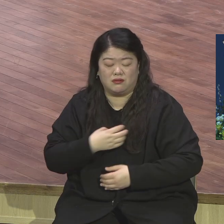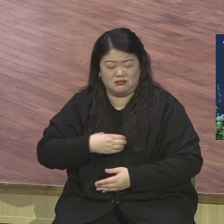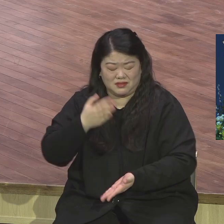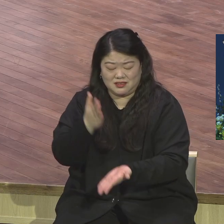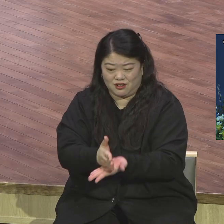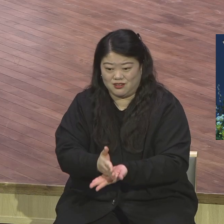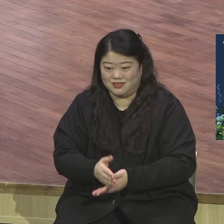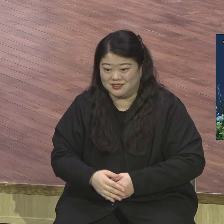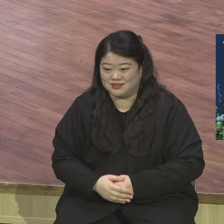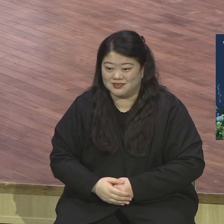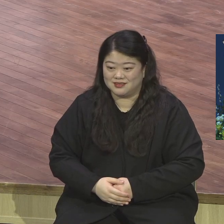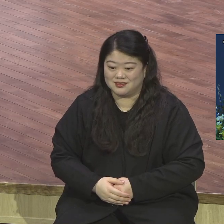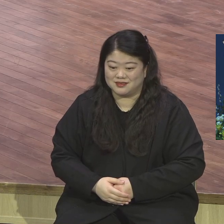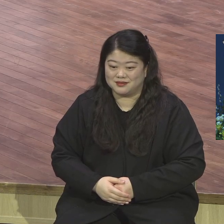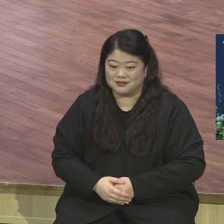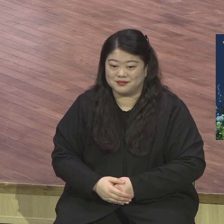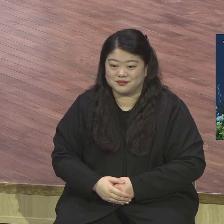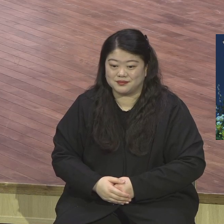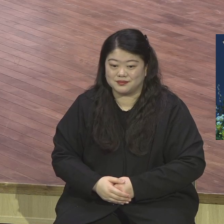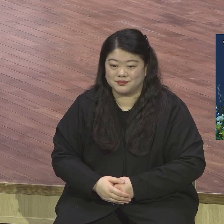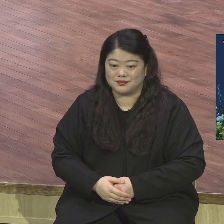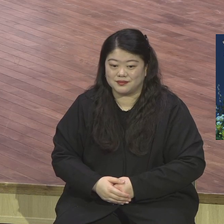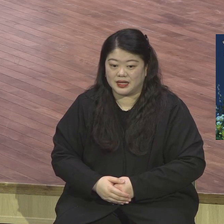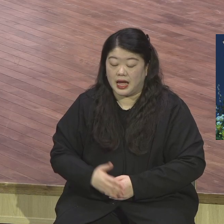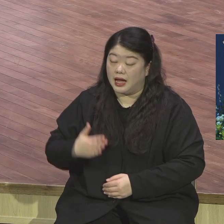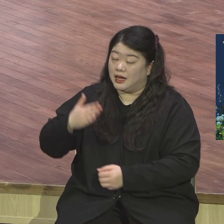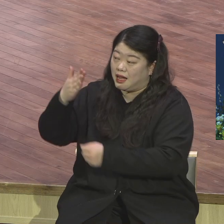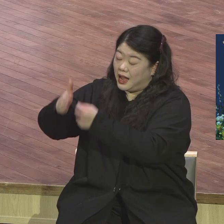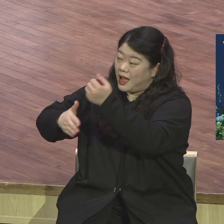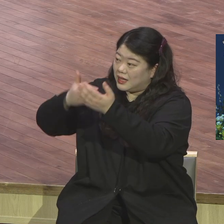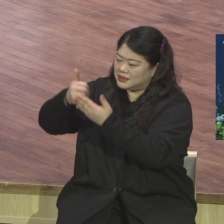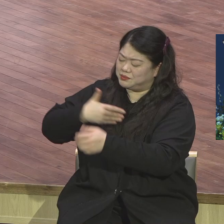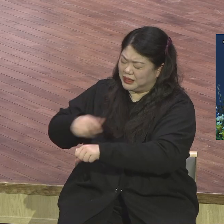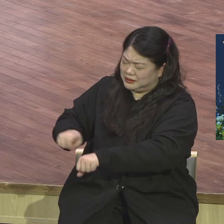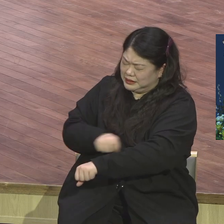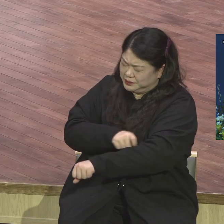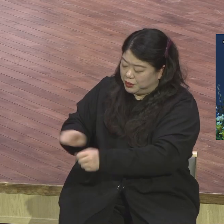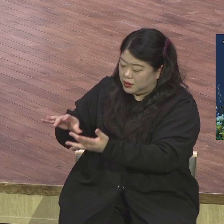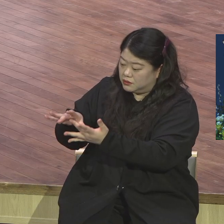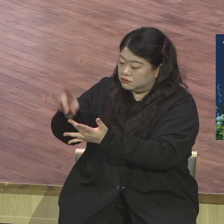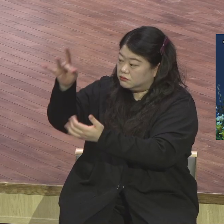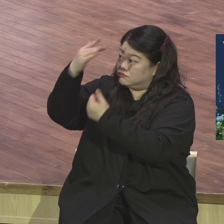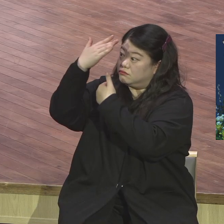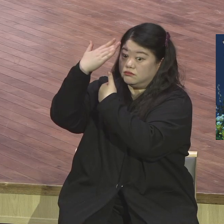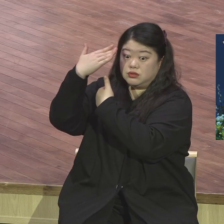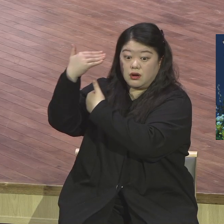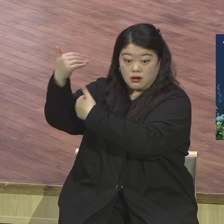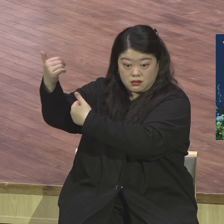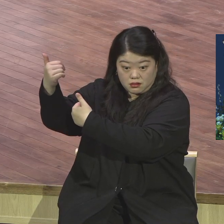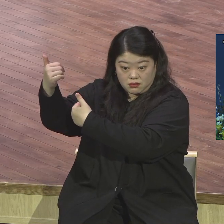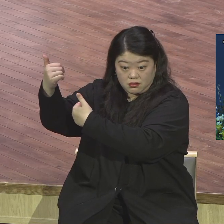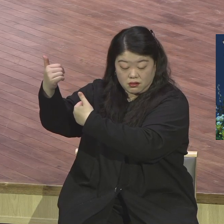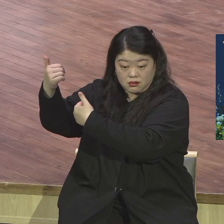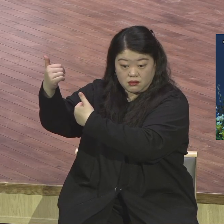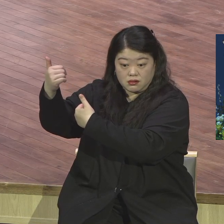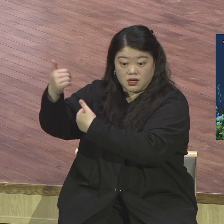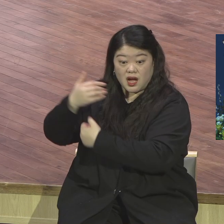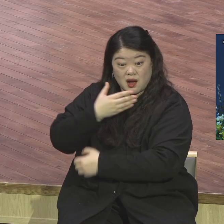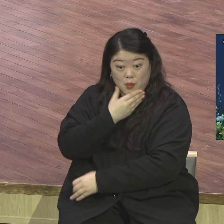택한 받은 자의 축복이 얼마나 크고 놀라운지 이걸